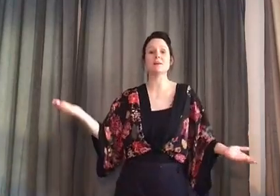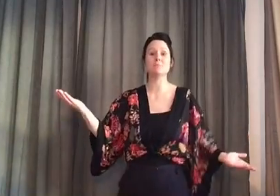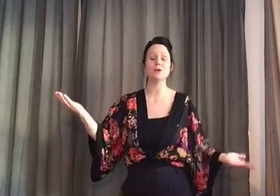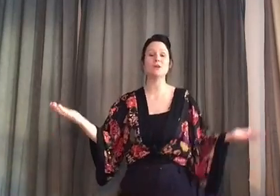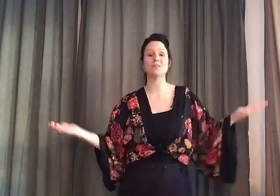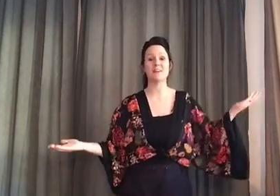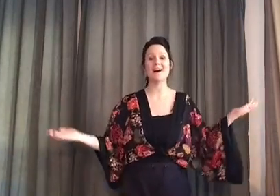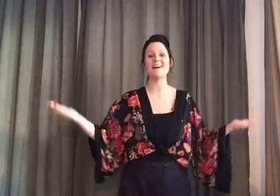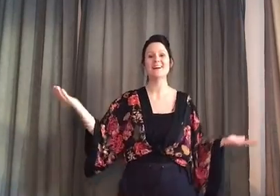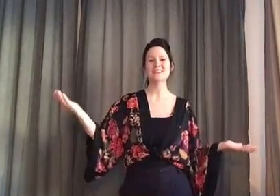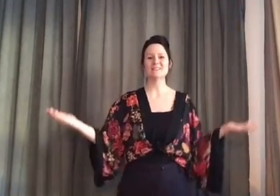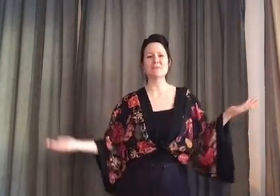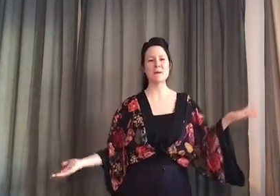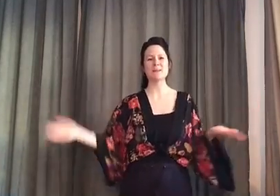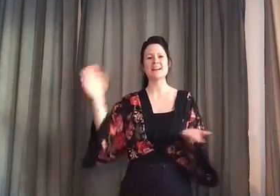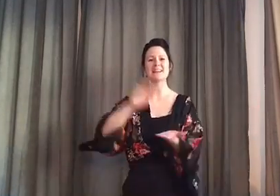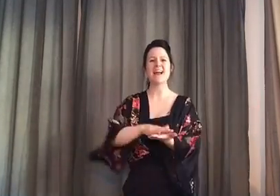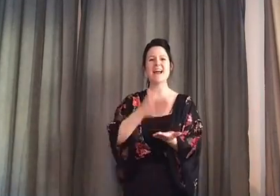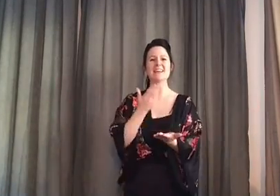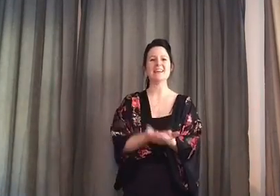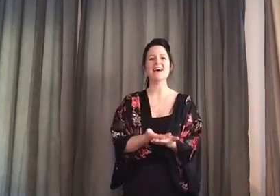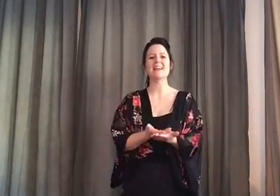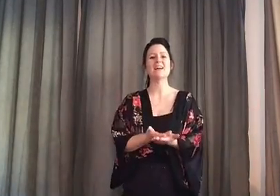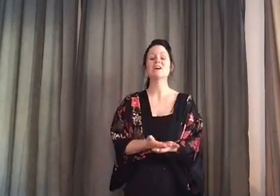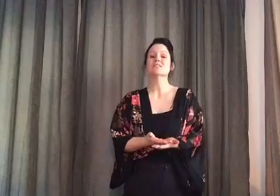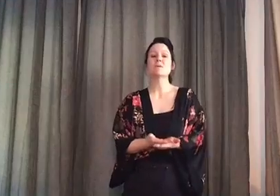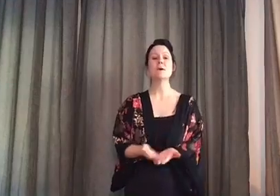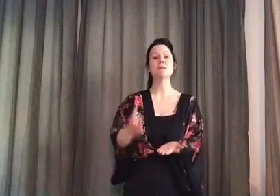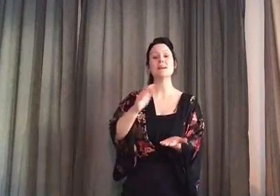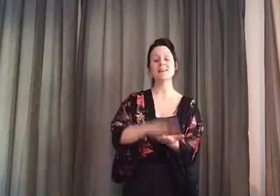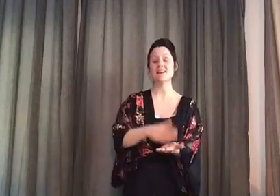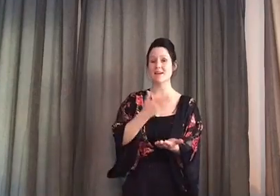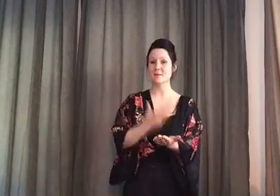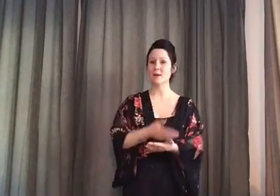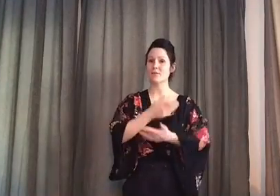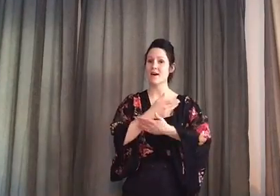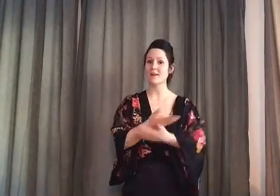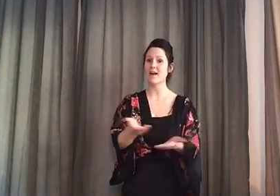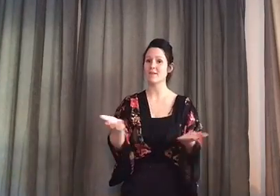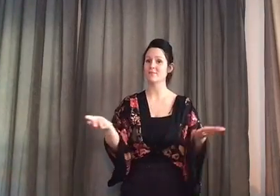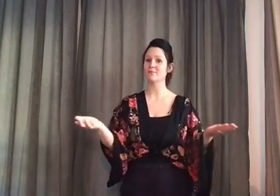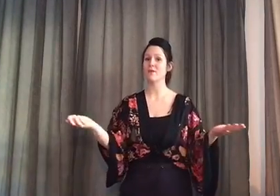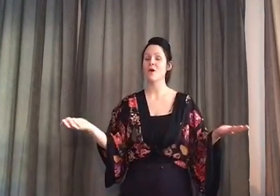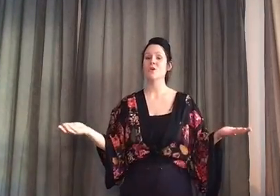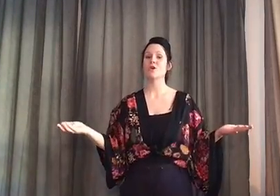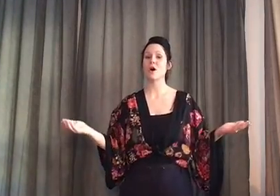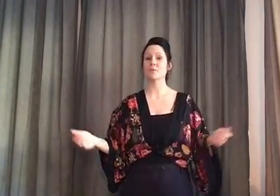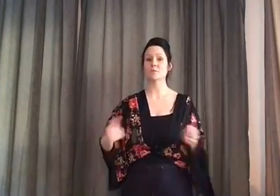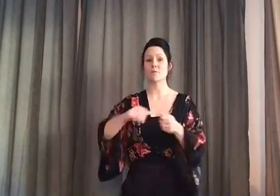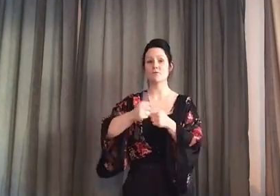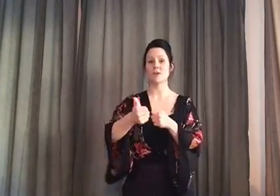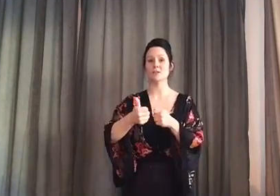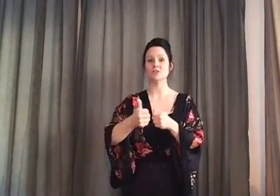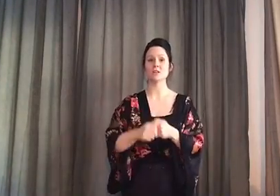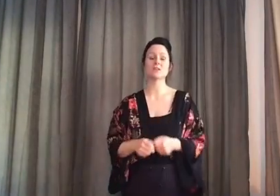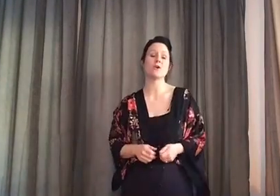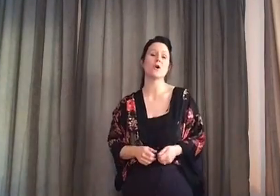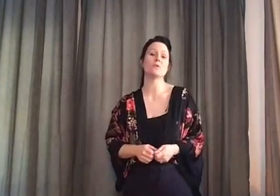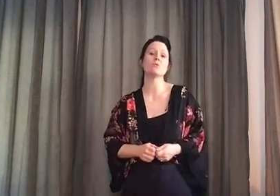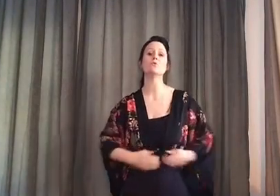byta? Ska vi byta grejer? Ska vi byta grejer med varann? Jag byter med en fidgettoy mot